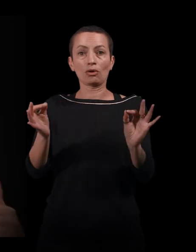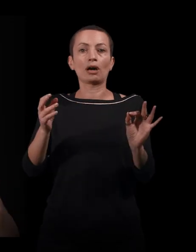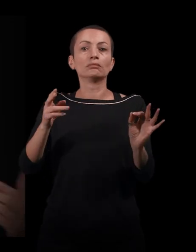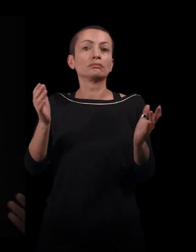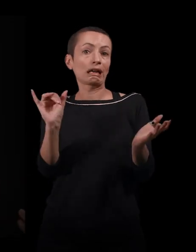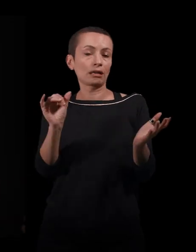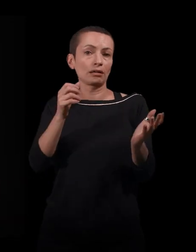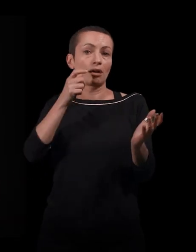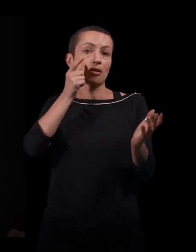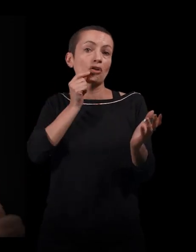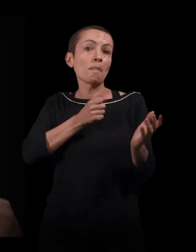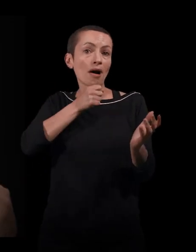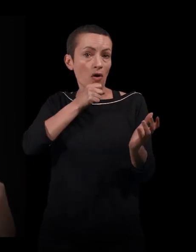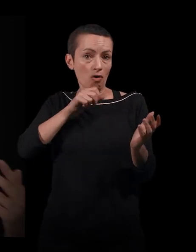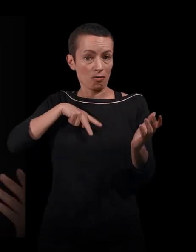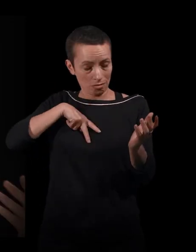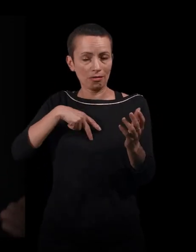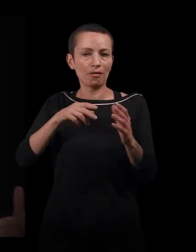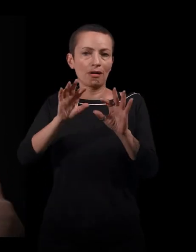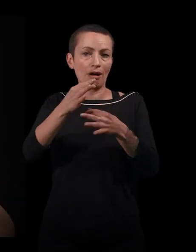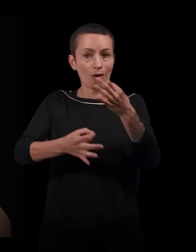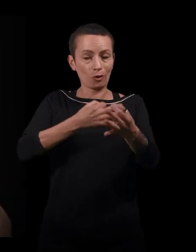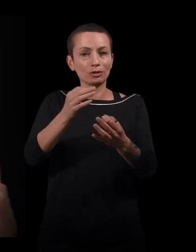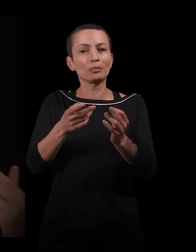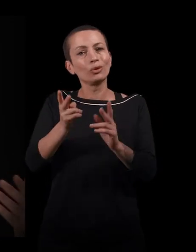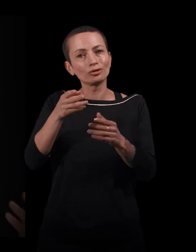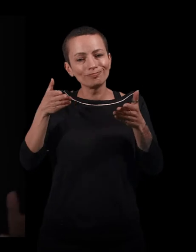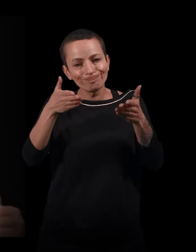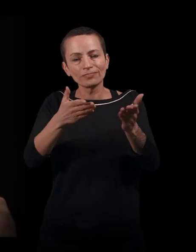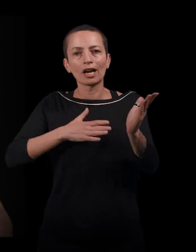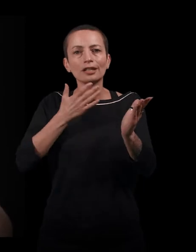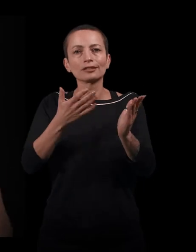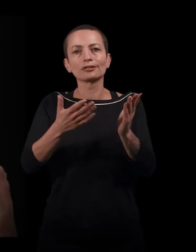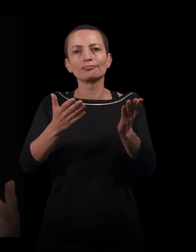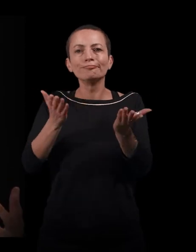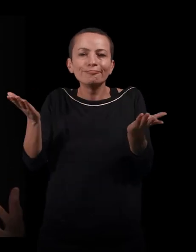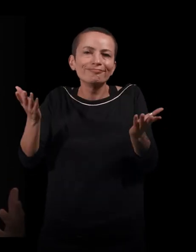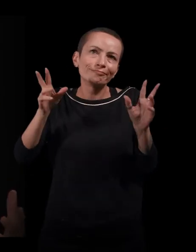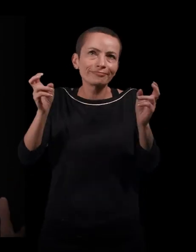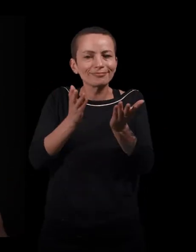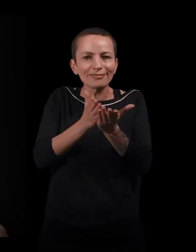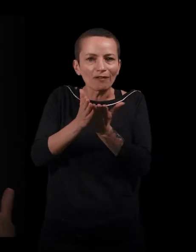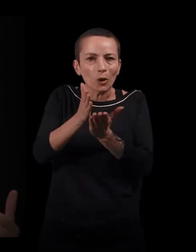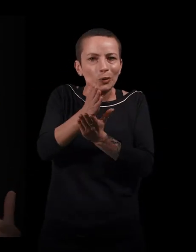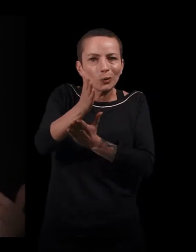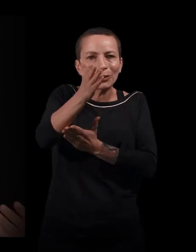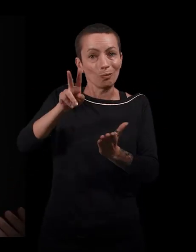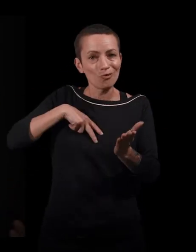de mes grands-parents et essentiellement à travers les aventures, si j'ose dire, de Marcel, mon grand-père.